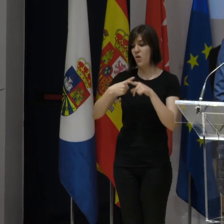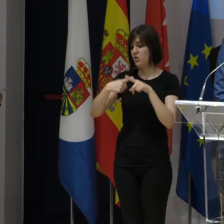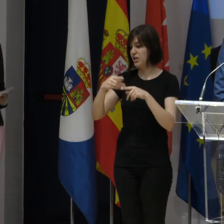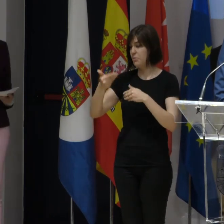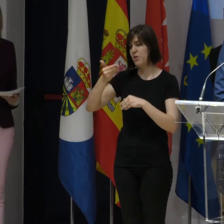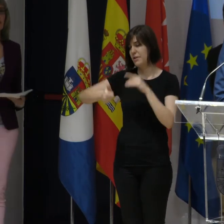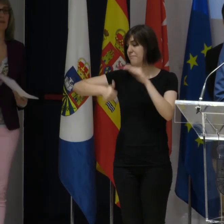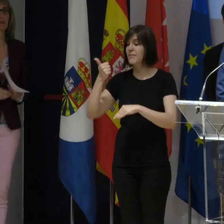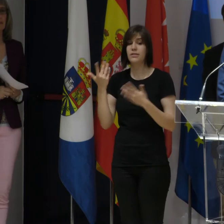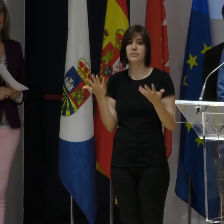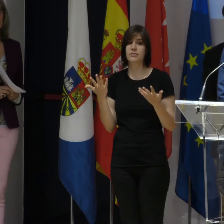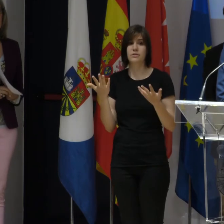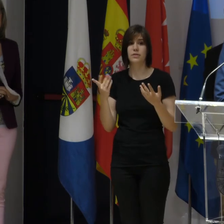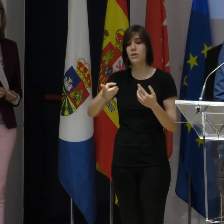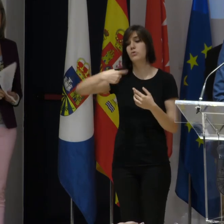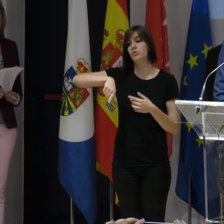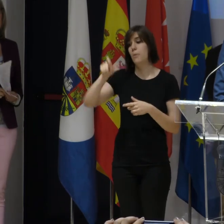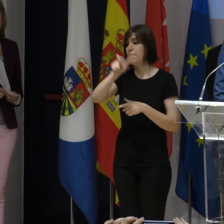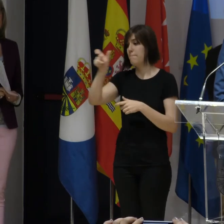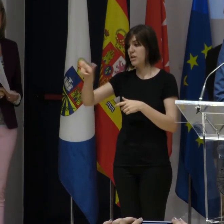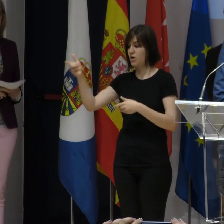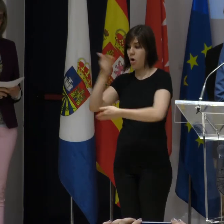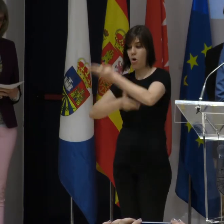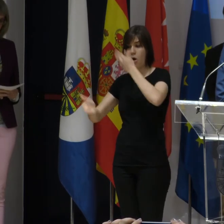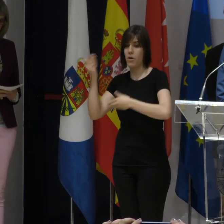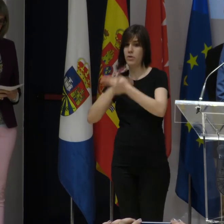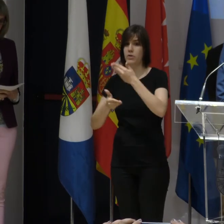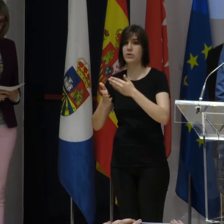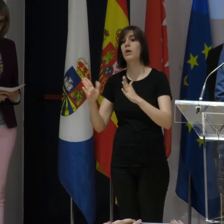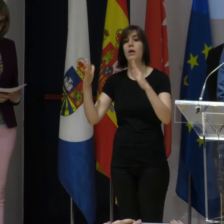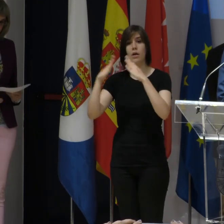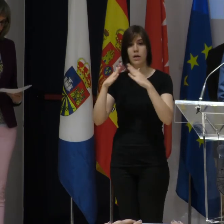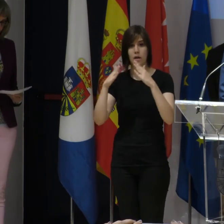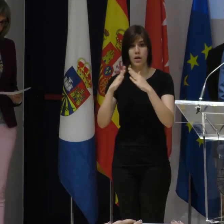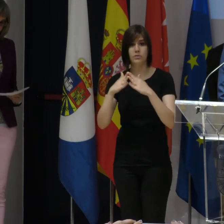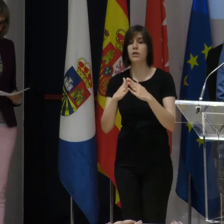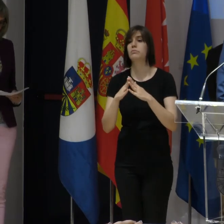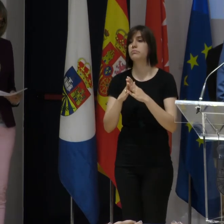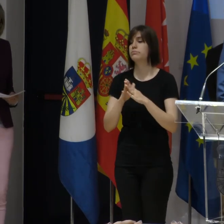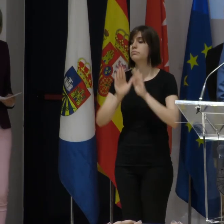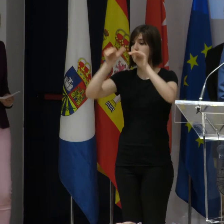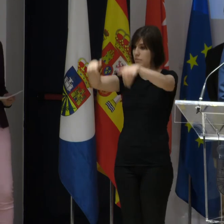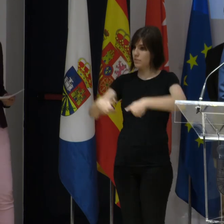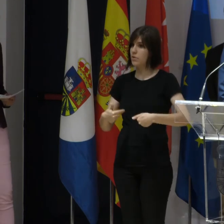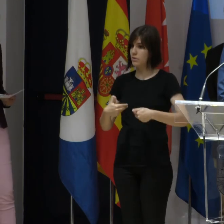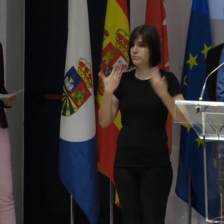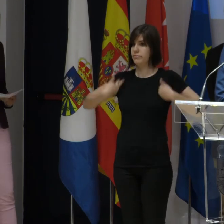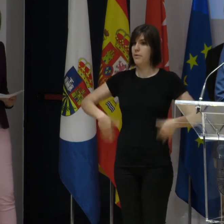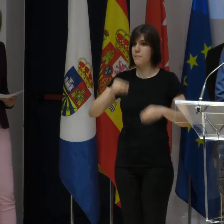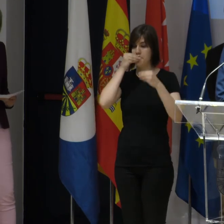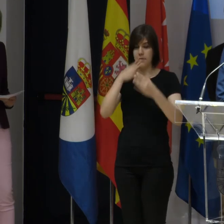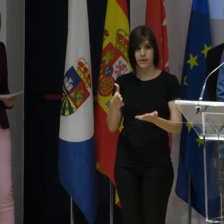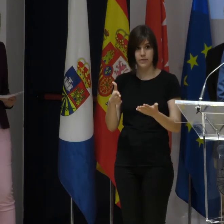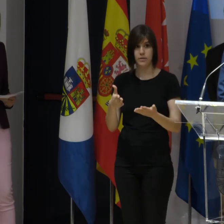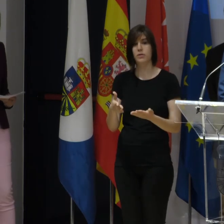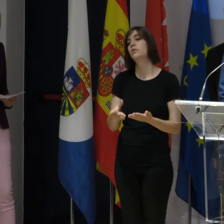que nuestros empleados y colaboradores leigan sus casas al final del día sanos y salvos. Tenemos